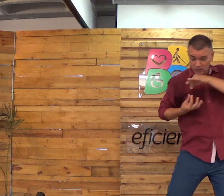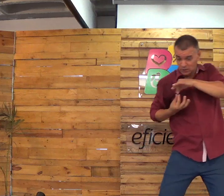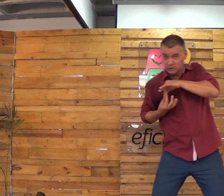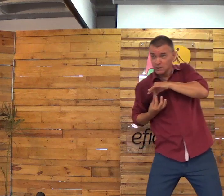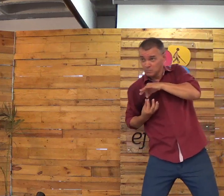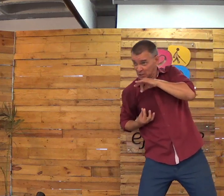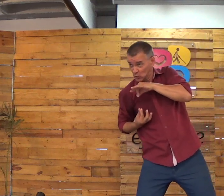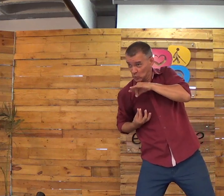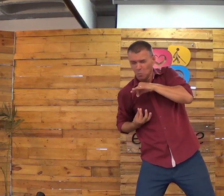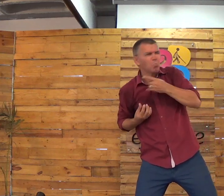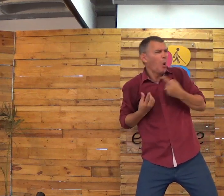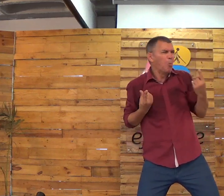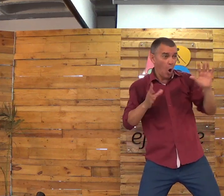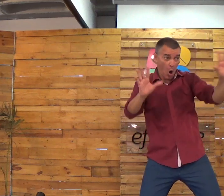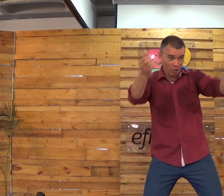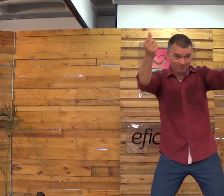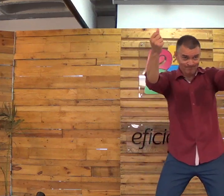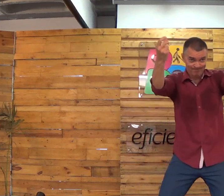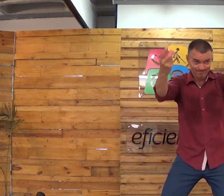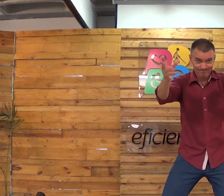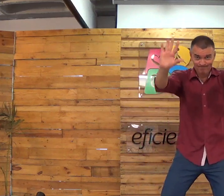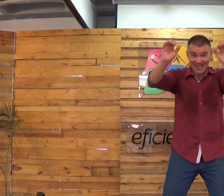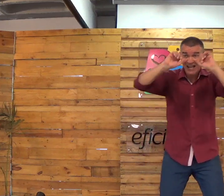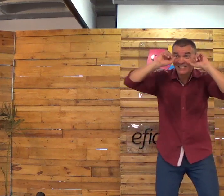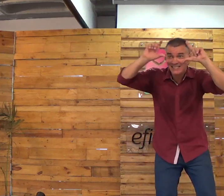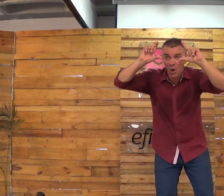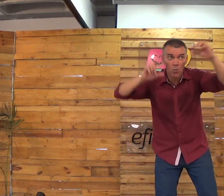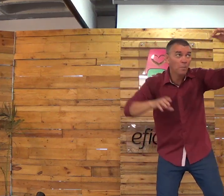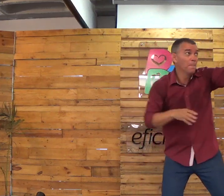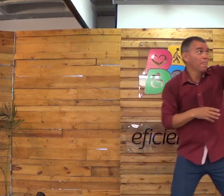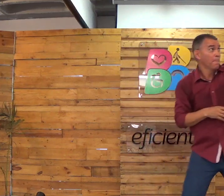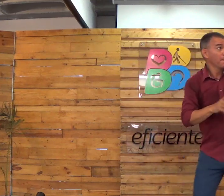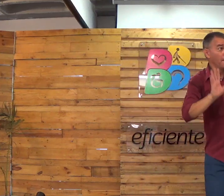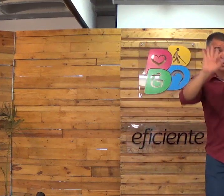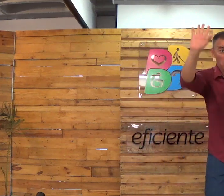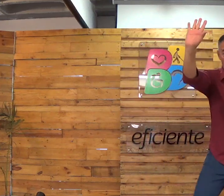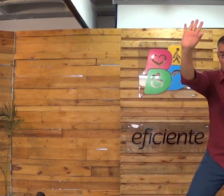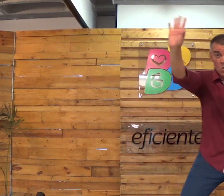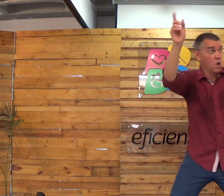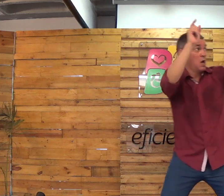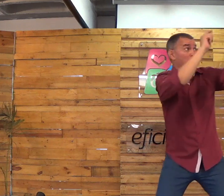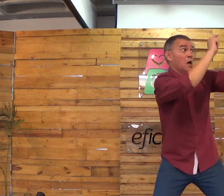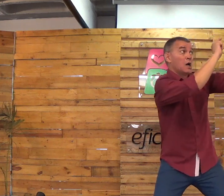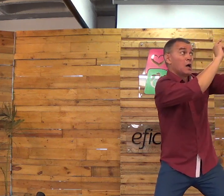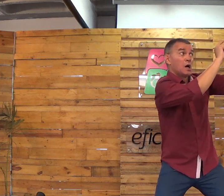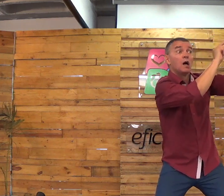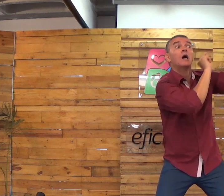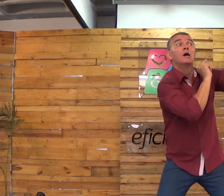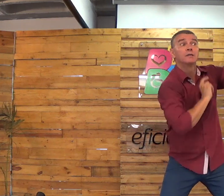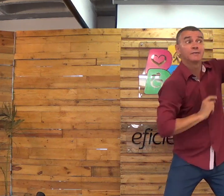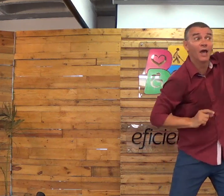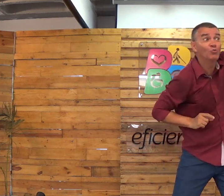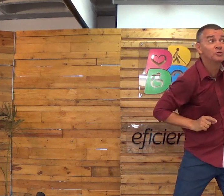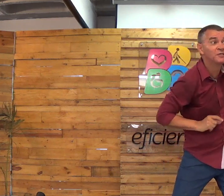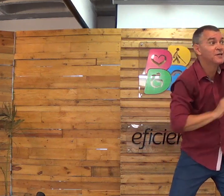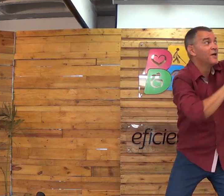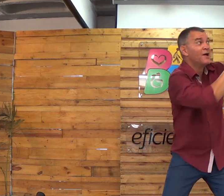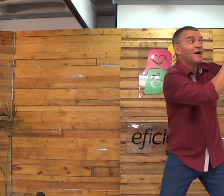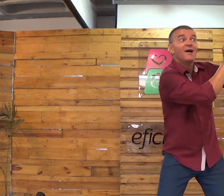Temos o Espírito de Deus e o nosso Espírito. Deixa eu explicar para vocês. Prestem atenção. Olha só. Temos Deus,